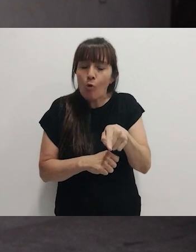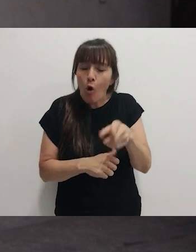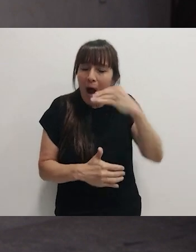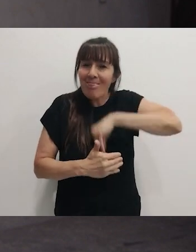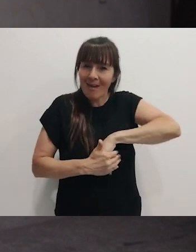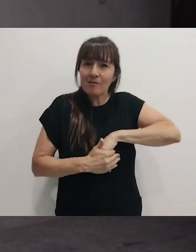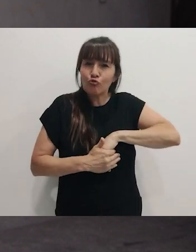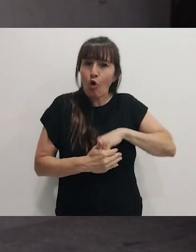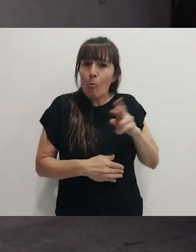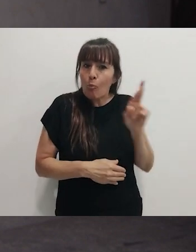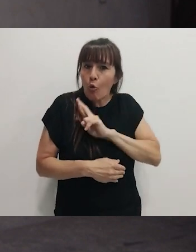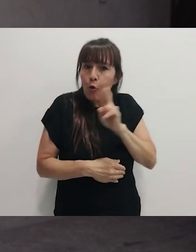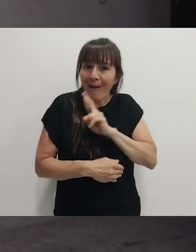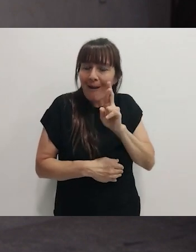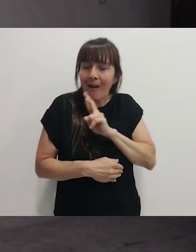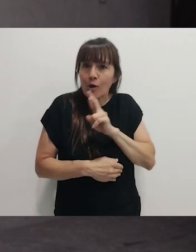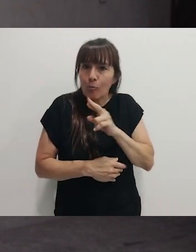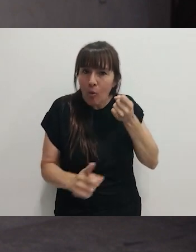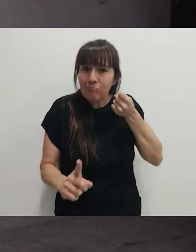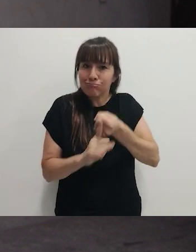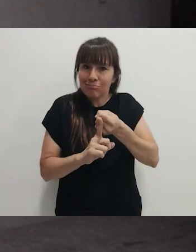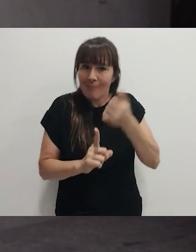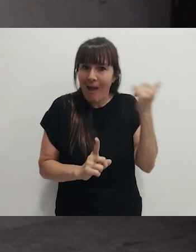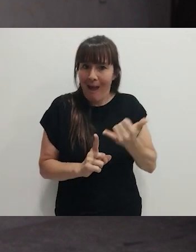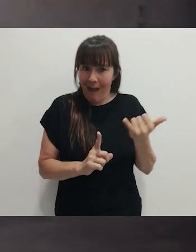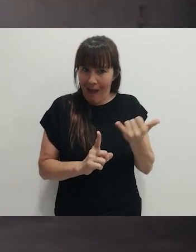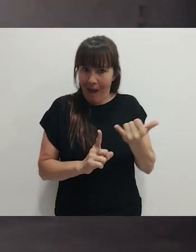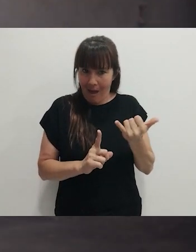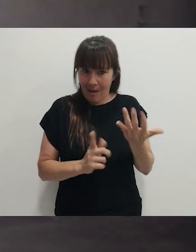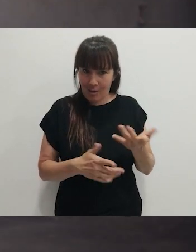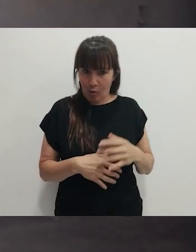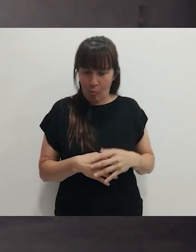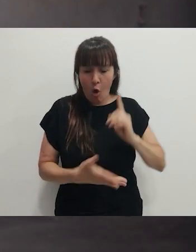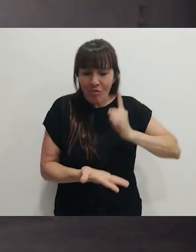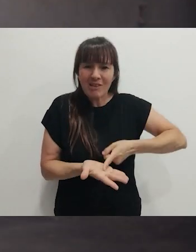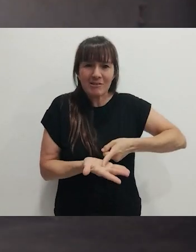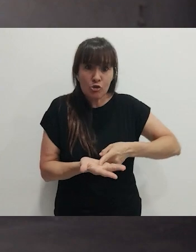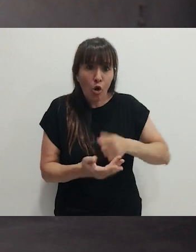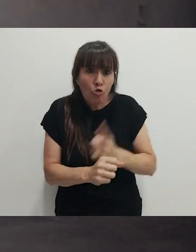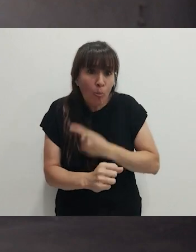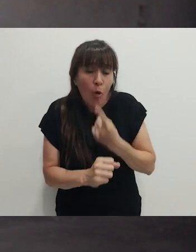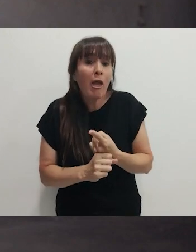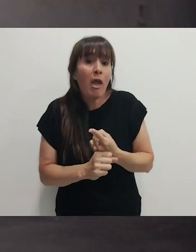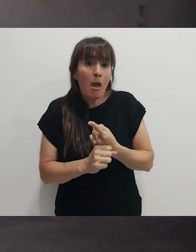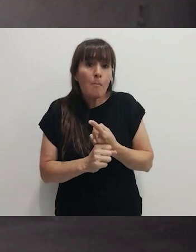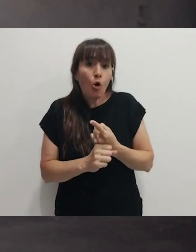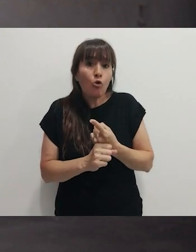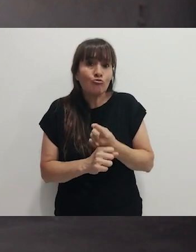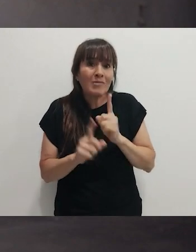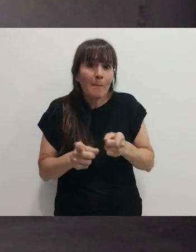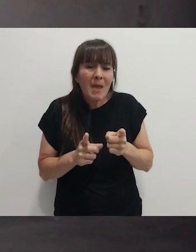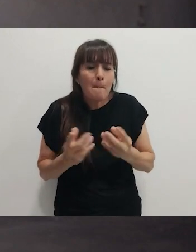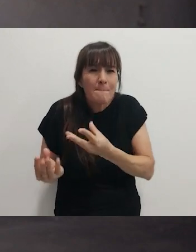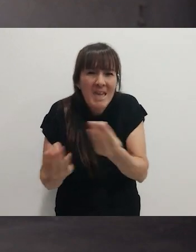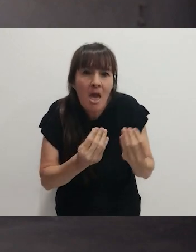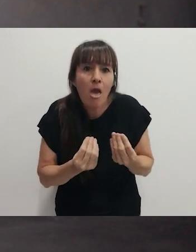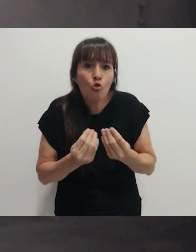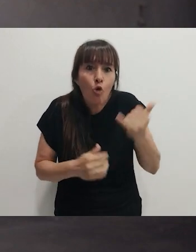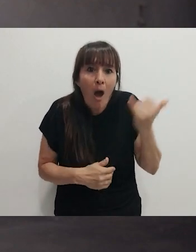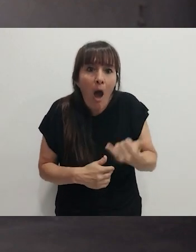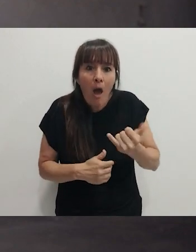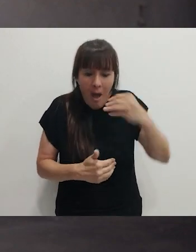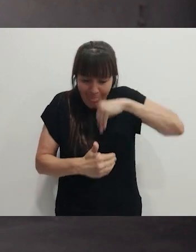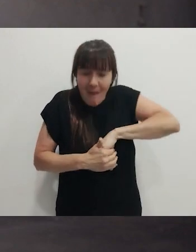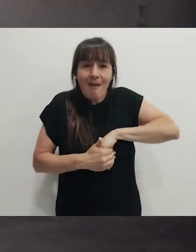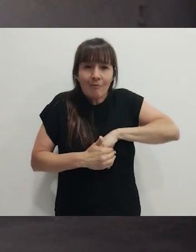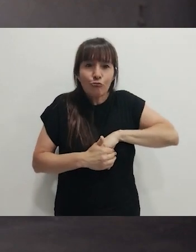manera influye en nosotros como personas, como mujeres, en no poder tomar decisiones, en instalarnos o tener